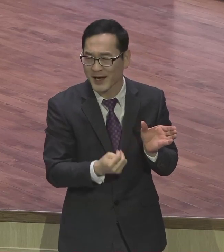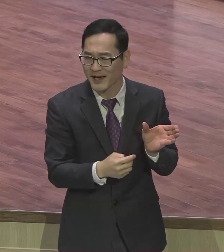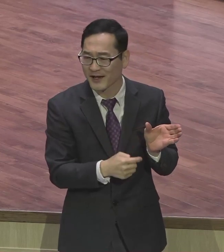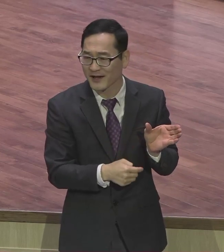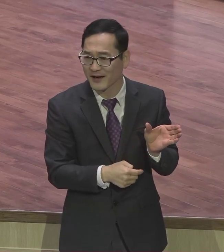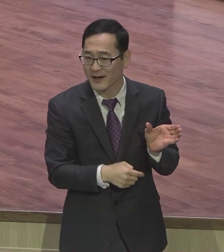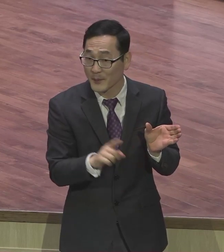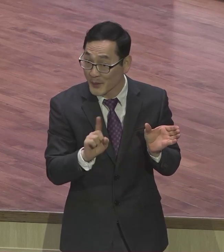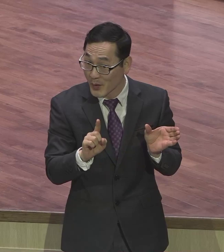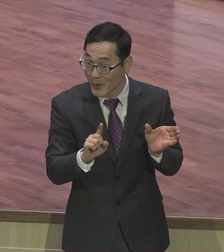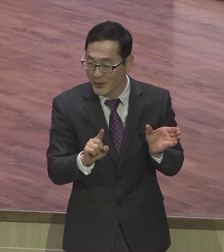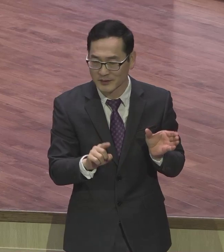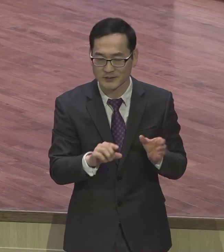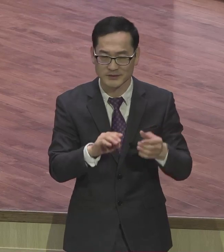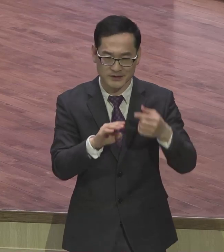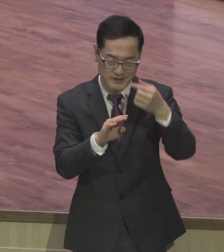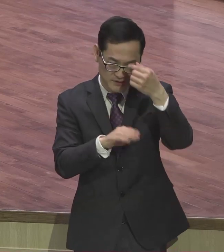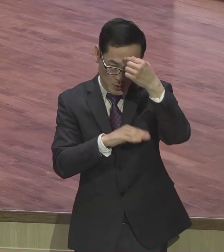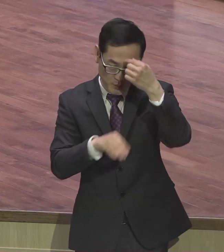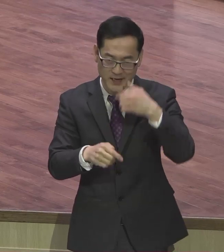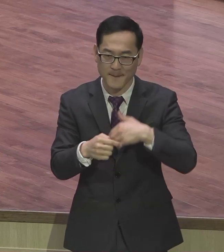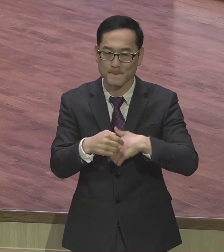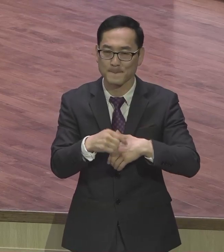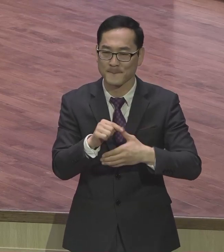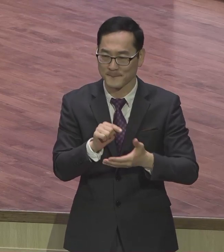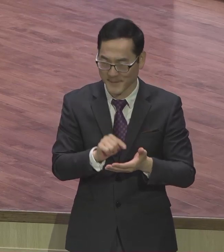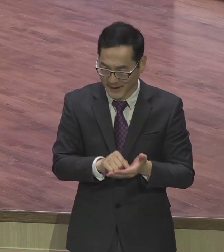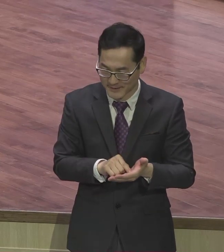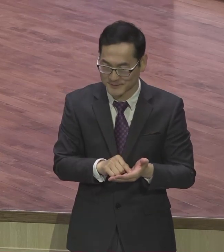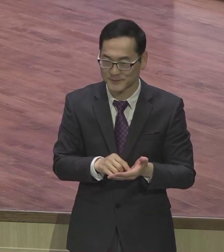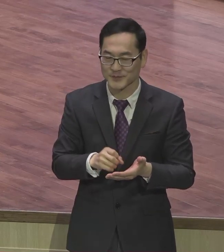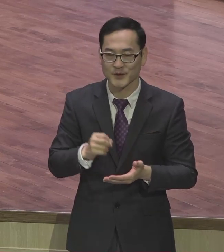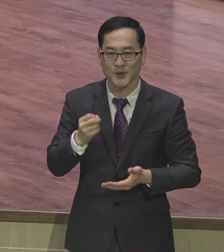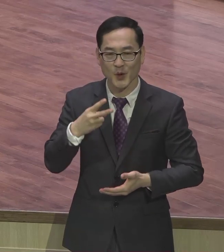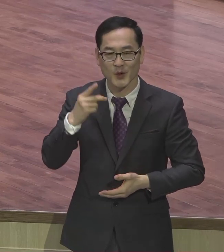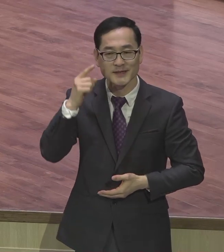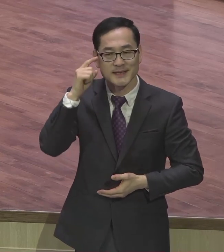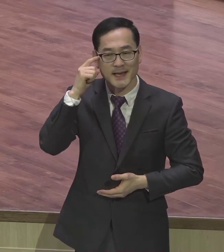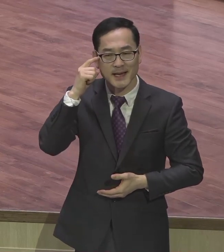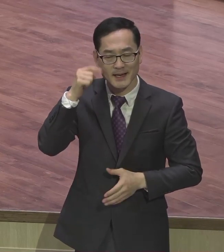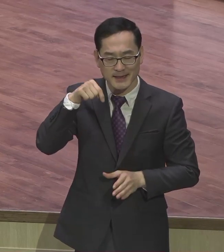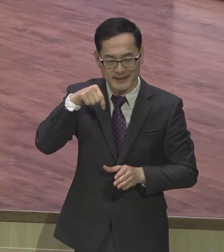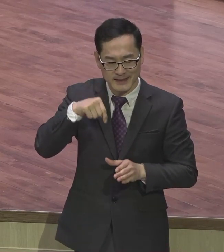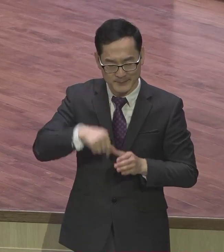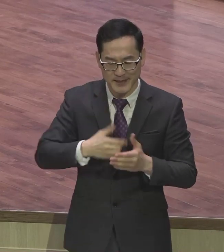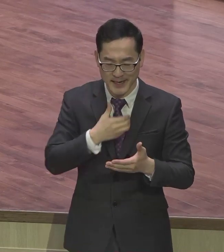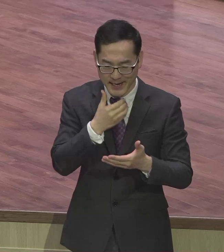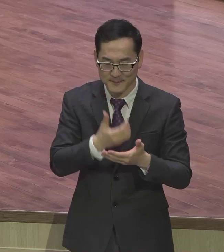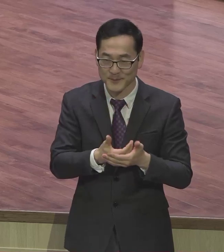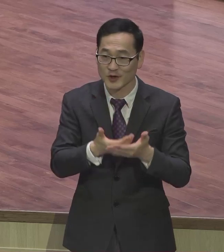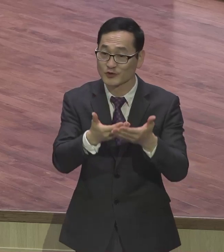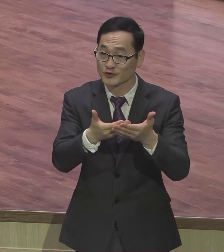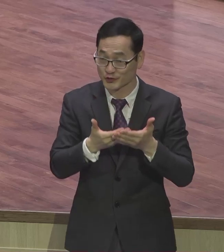성도들의 마음과 생각에 깊이 감명을 주는 구절